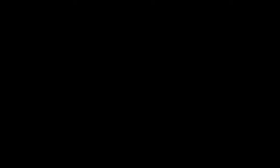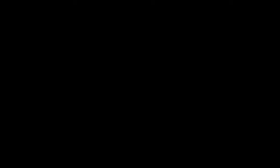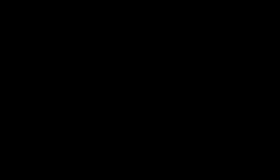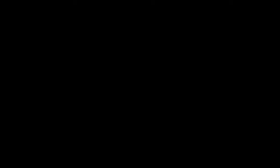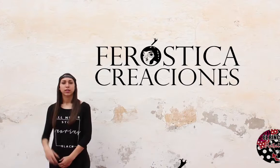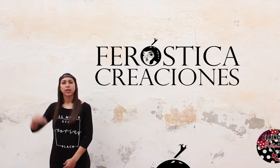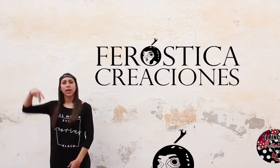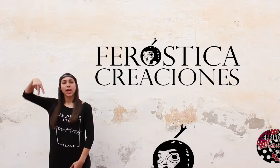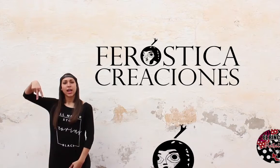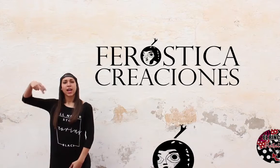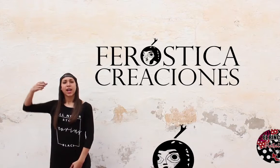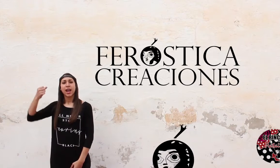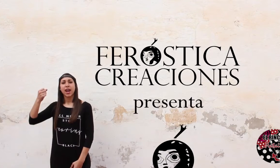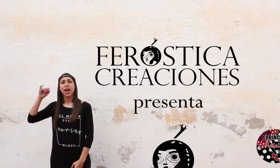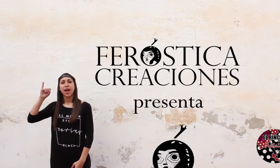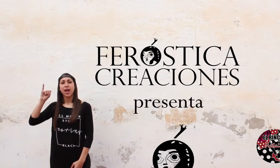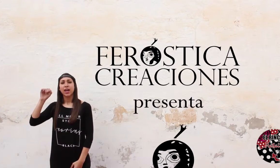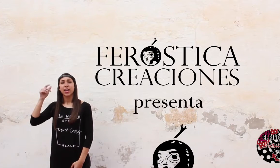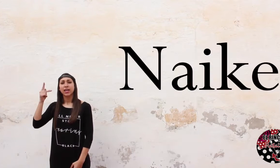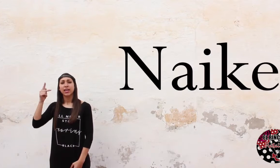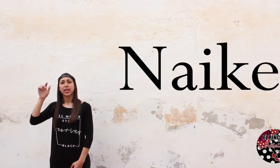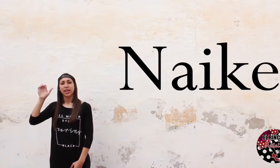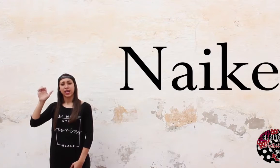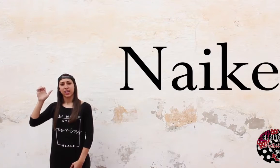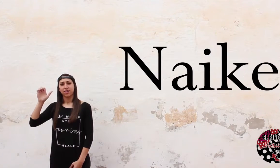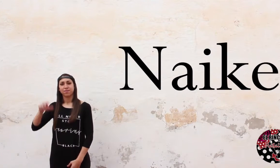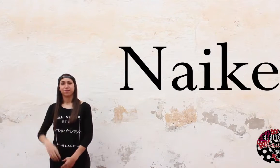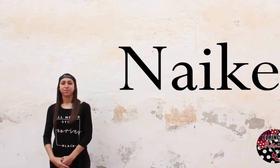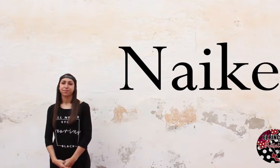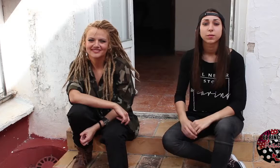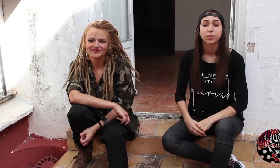Dile si la ves pasar